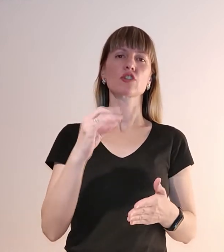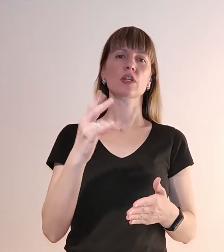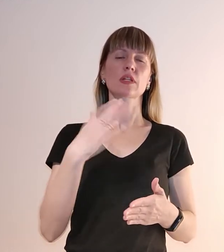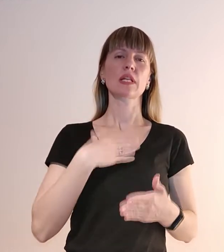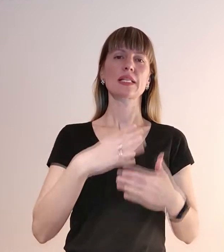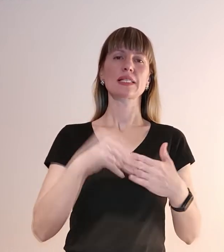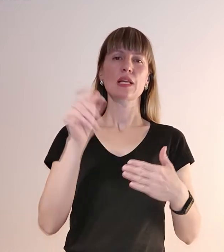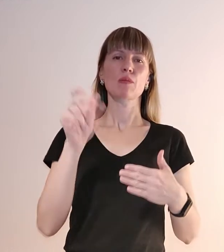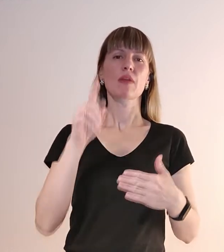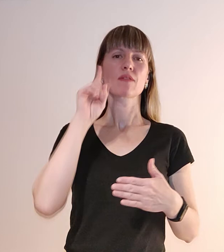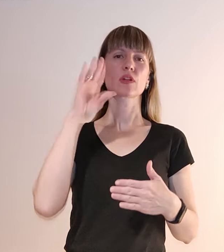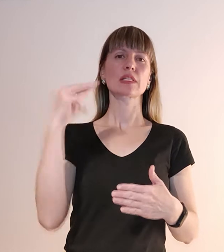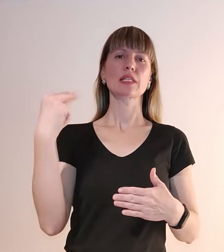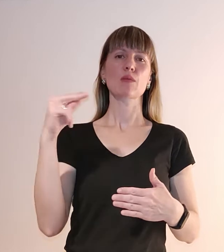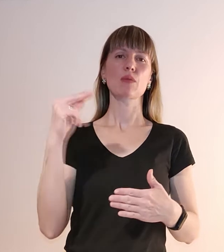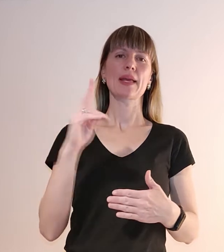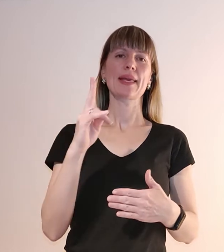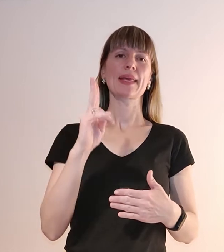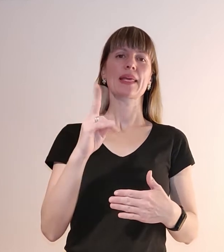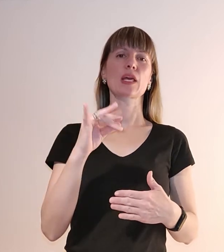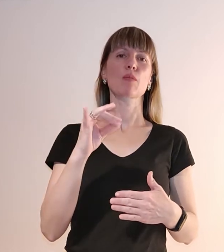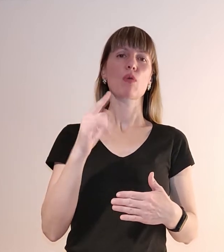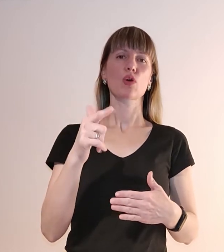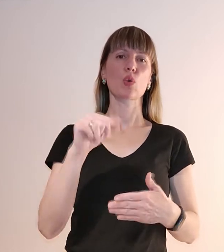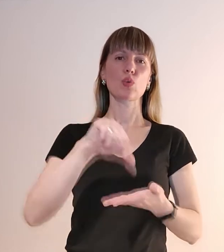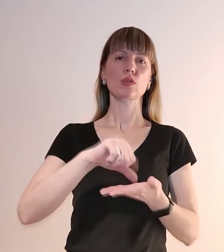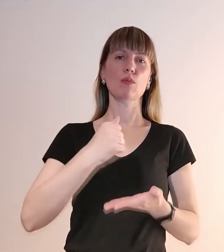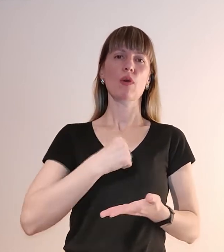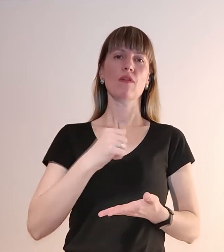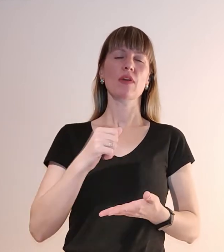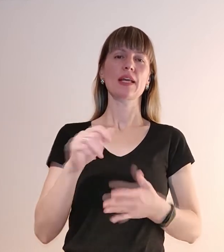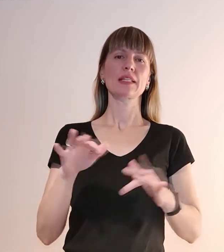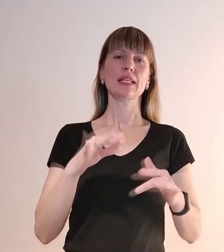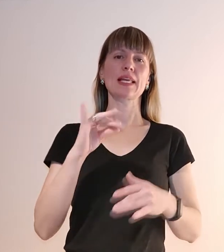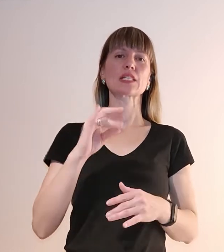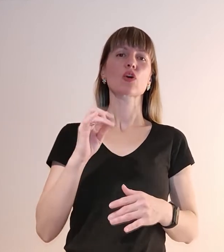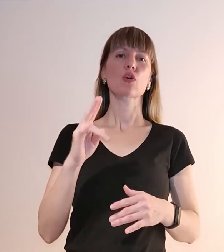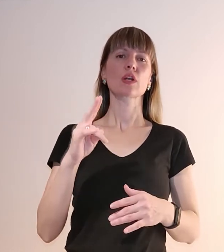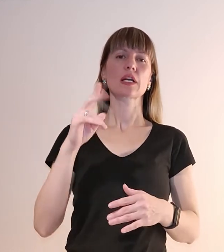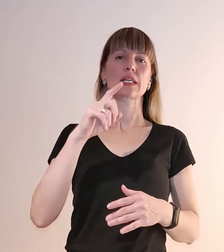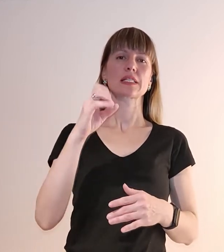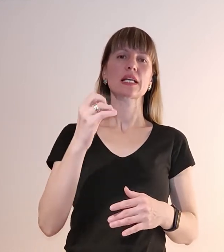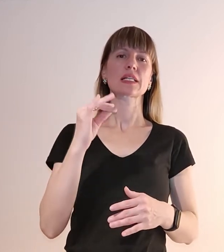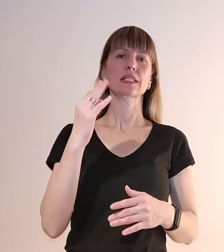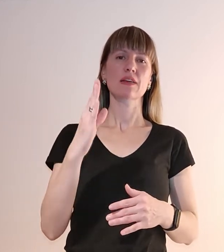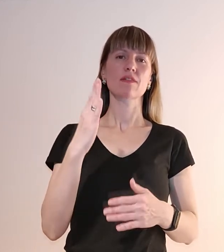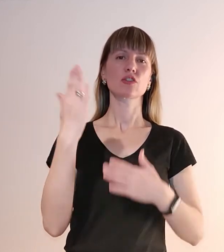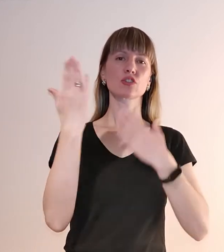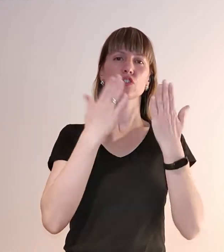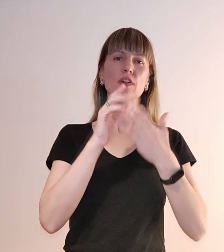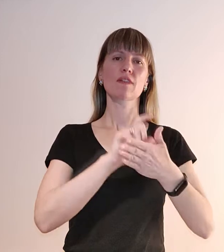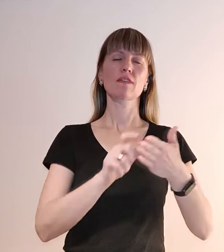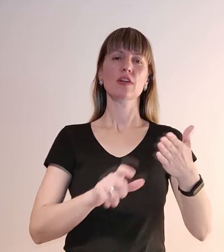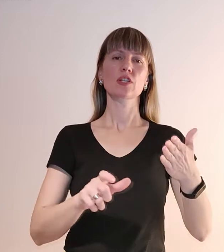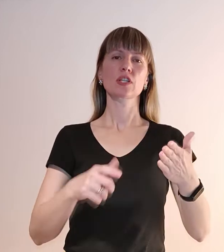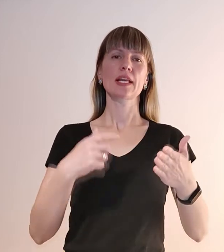зумляк відомий з-за борізьких кібер-учасних бойових дій. Історик Вячеслав Зайцев зачитав його вірш. Я хочу вас привітати.